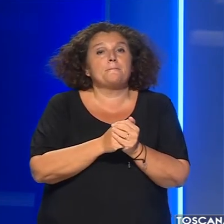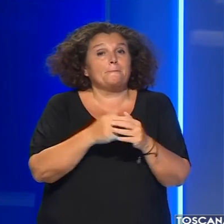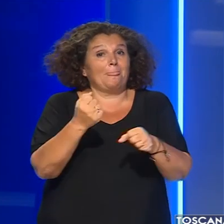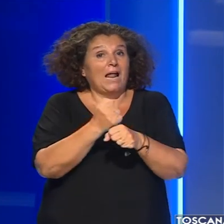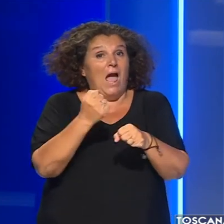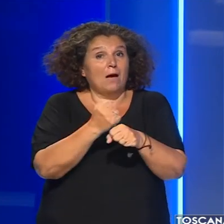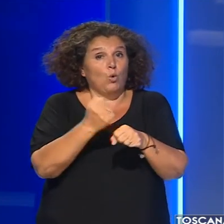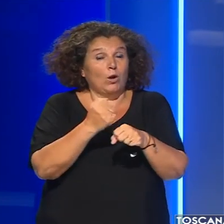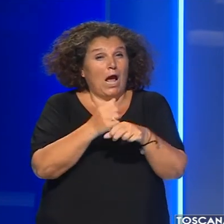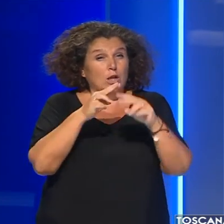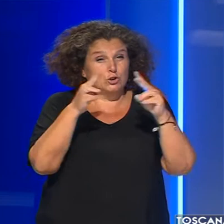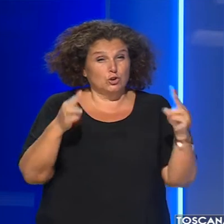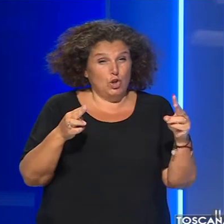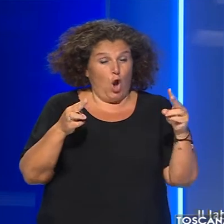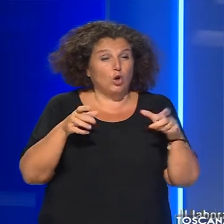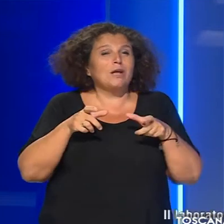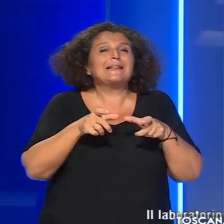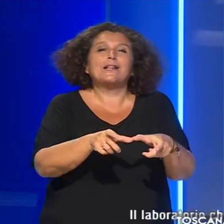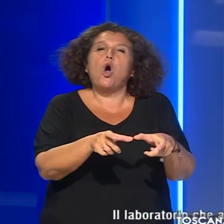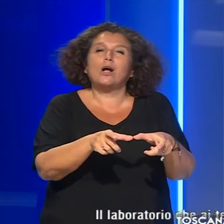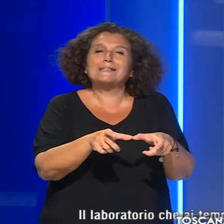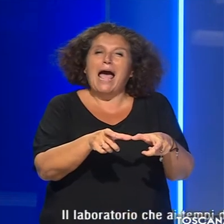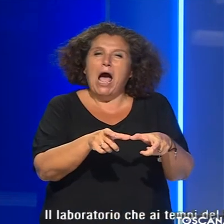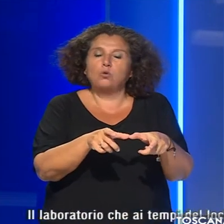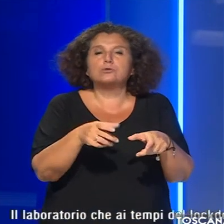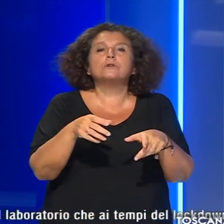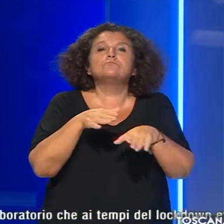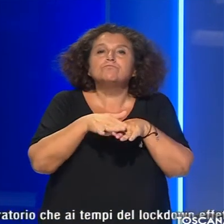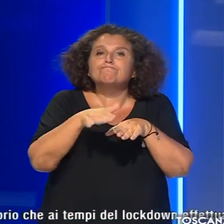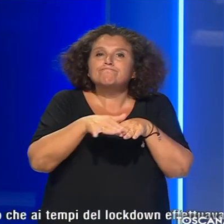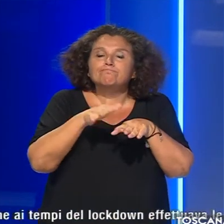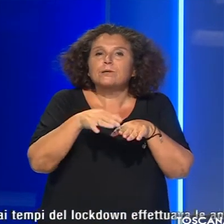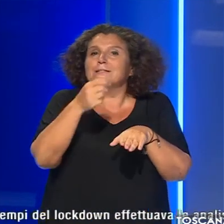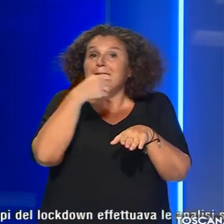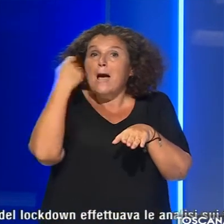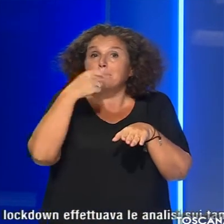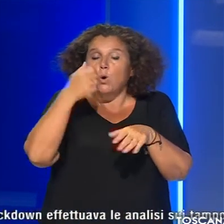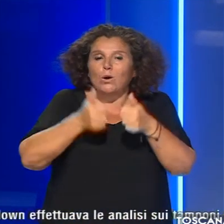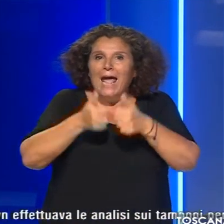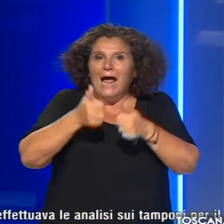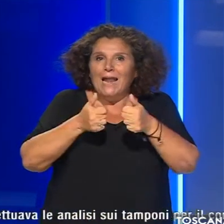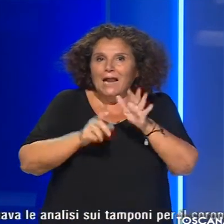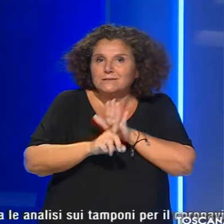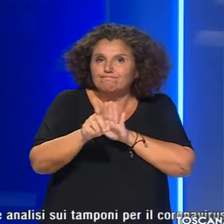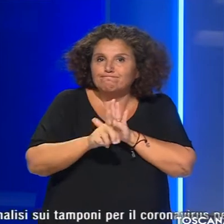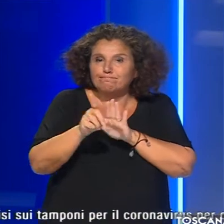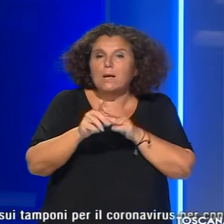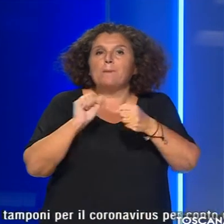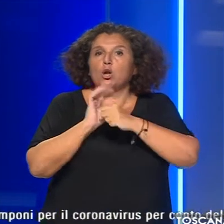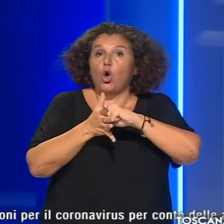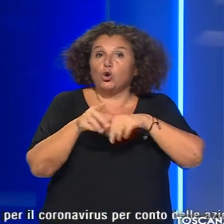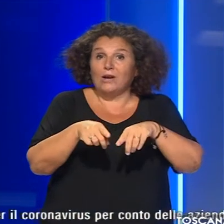laboratorio che ai tempi del lockdown effettuava le analisi sui tamponi per il coronavirus